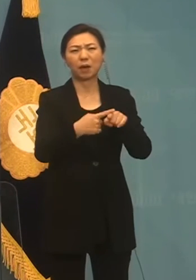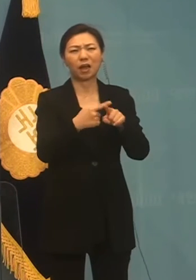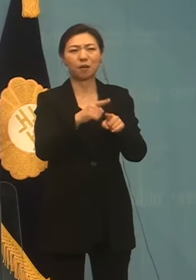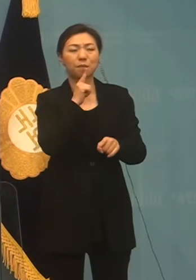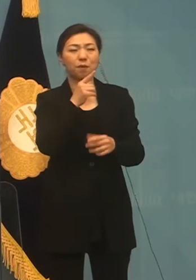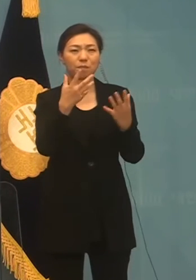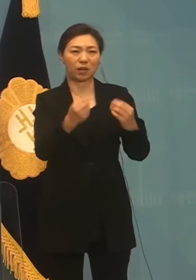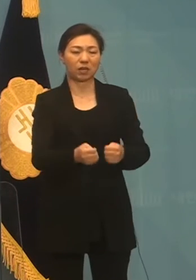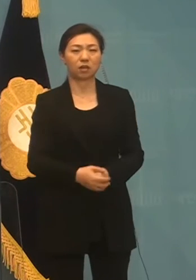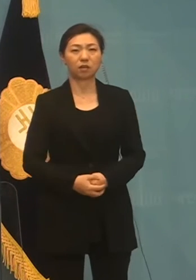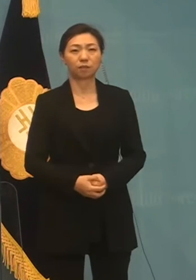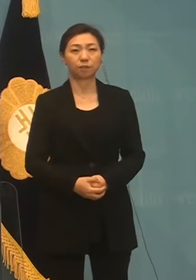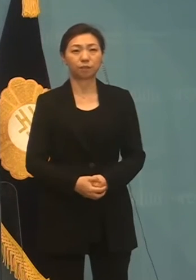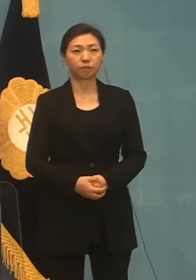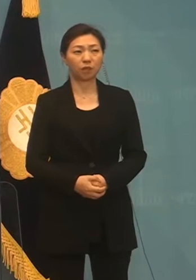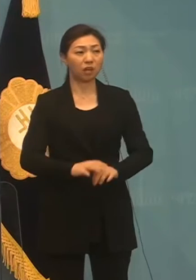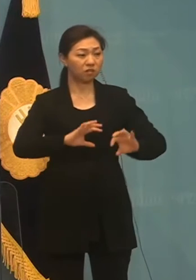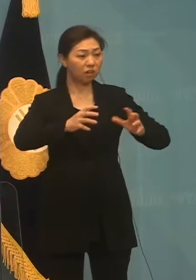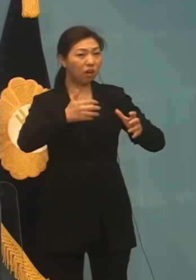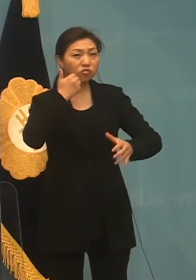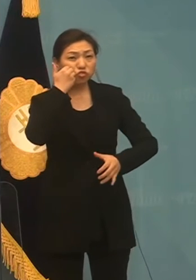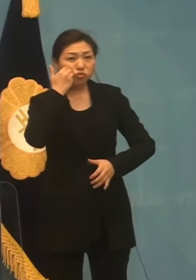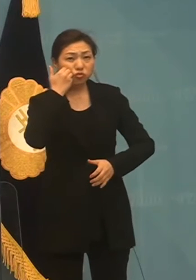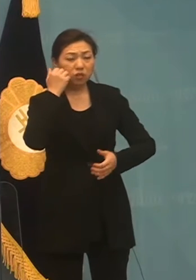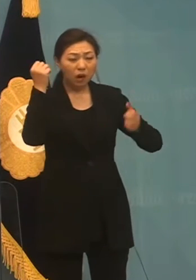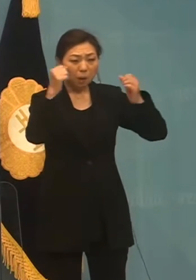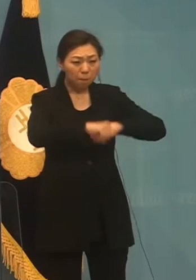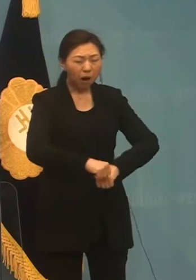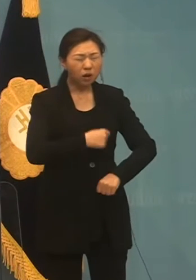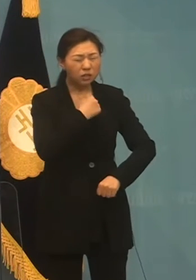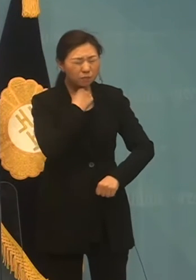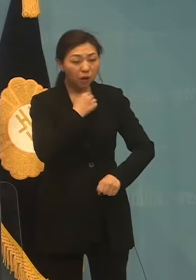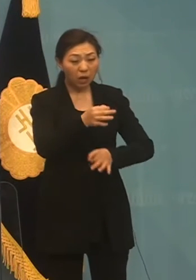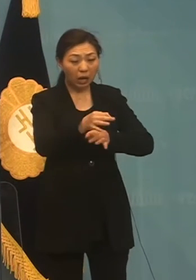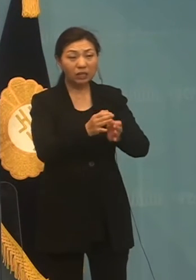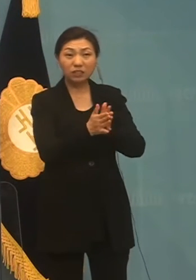세상에 어느 누구도 망하고 싶어 장사하는 사람은 없습니다.